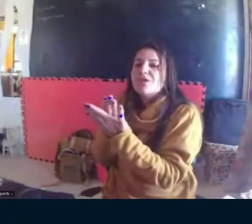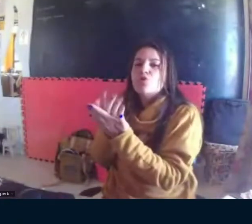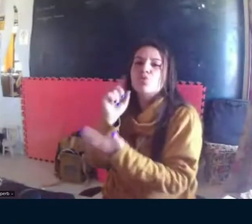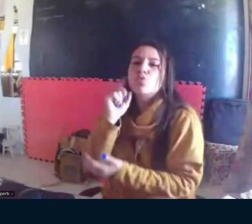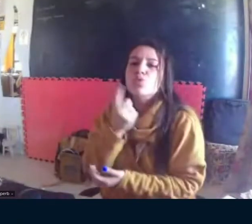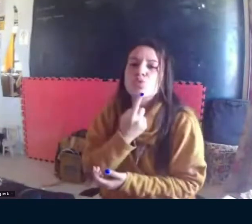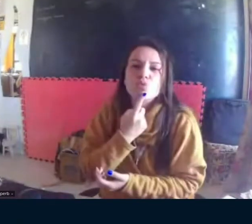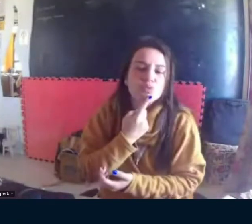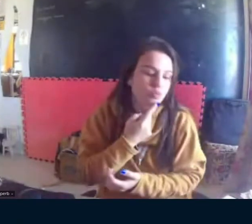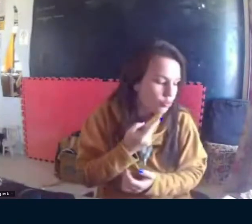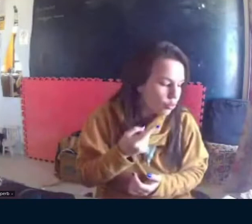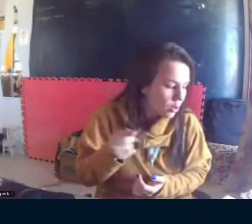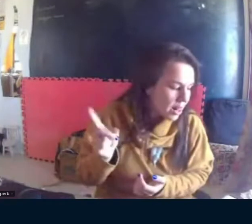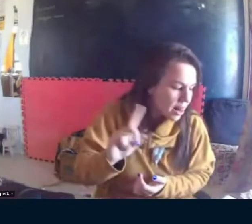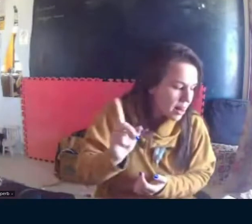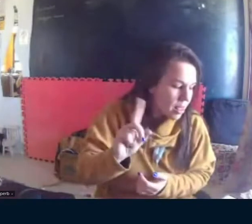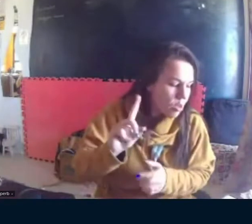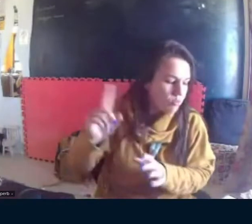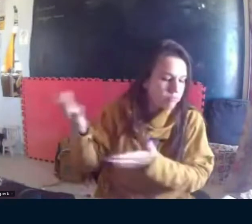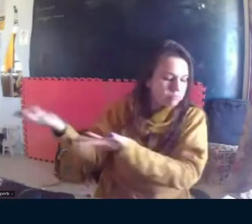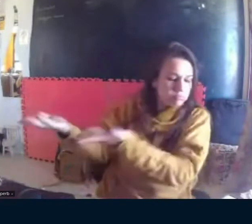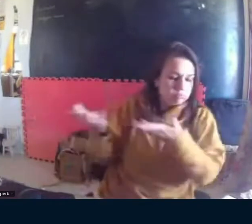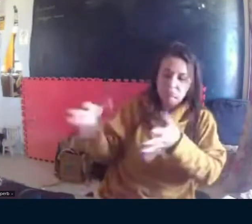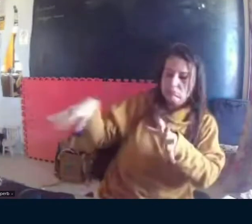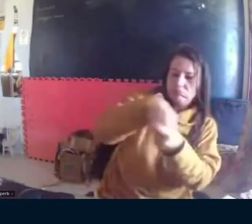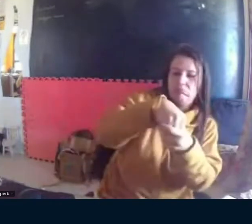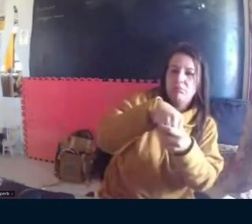falou de indivíduos surdos.